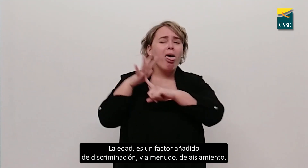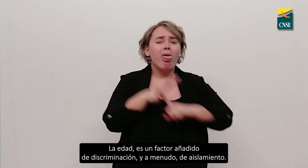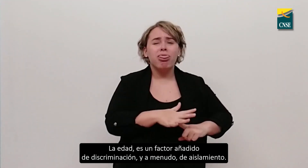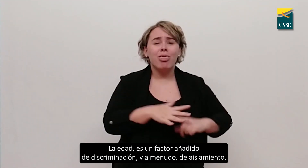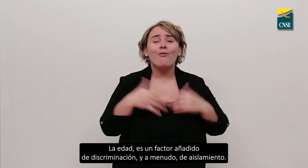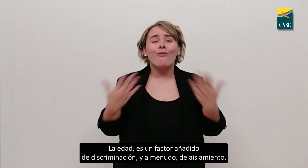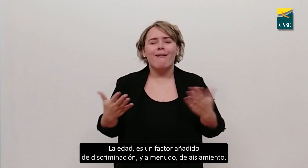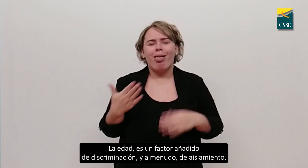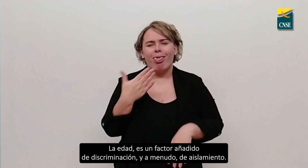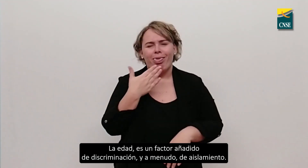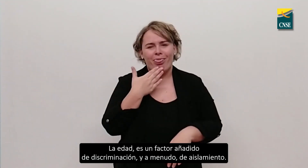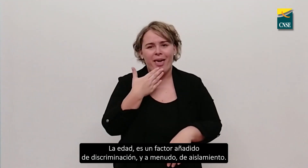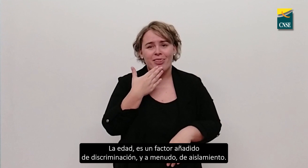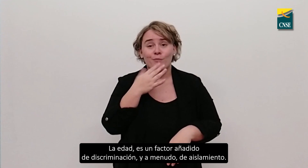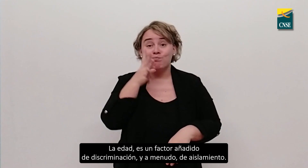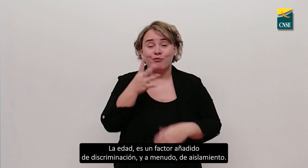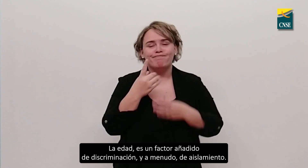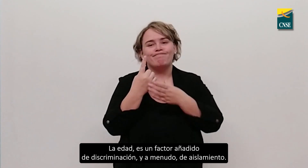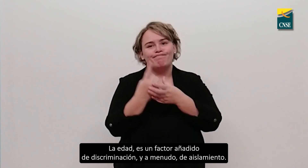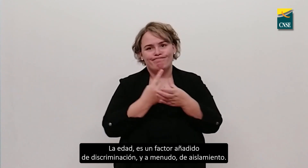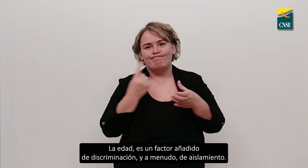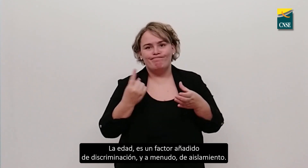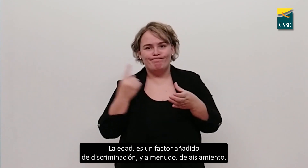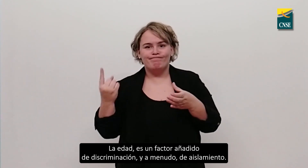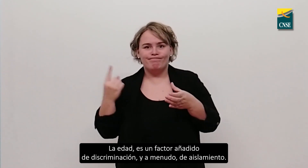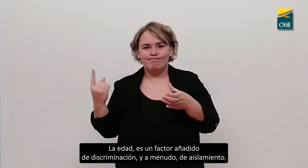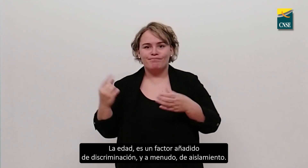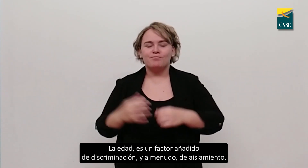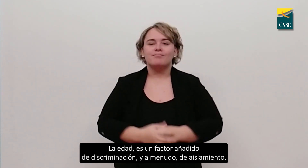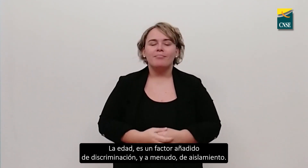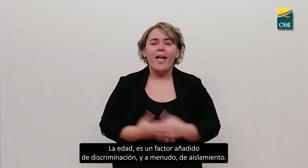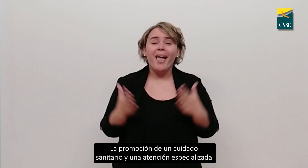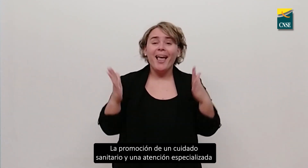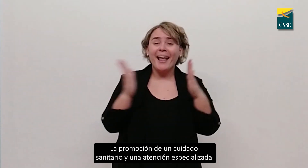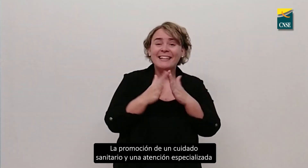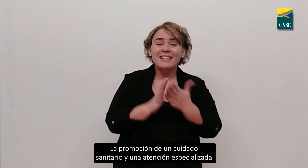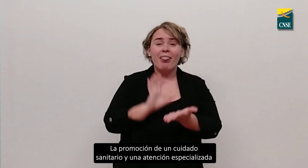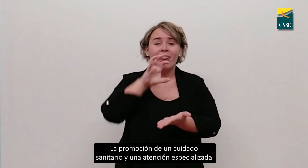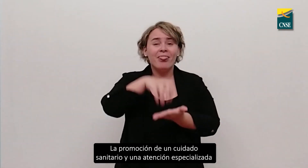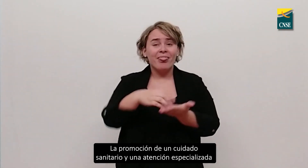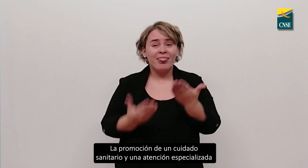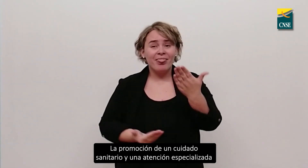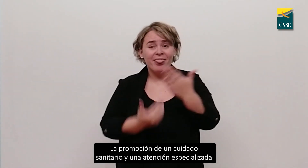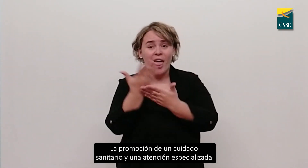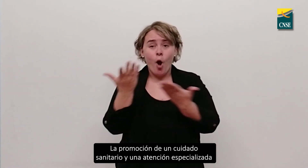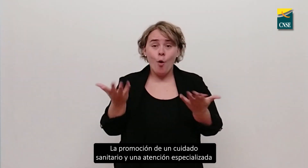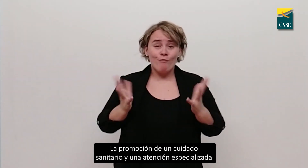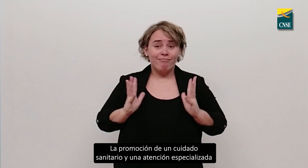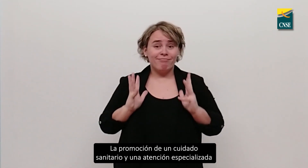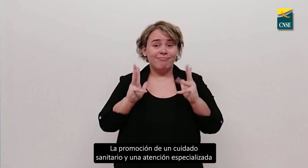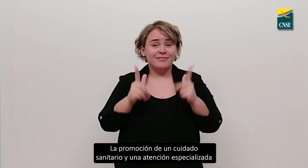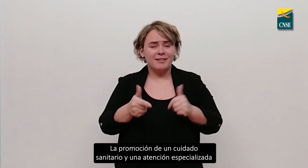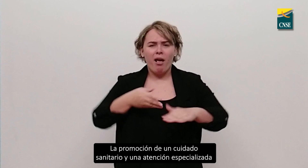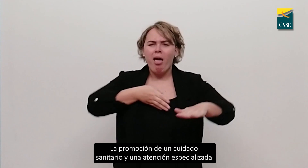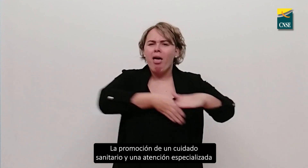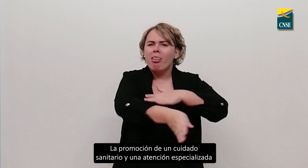es un factor añadido de discriminación y a menudo de aislamiento. La promoción de un cuidado sanitario y una atención especializada